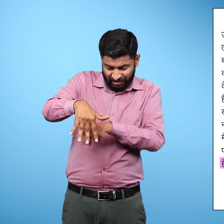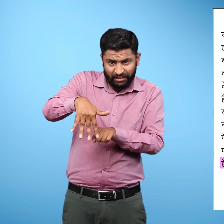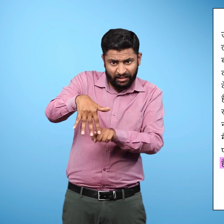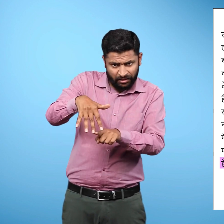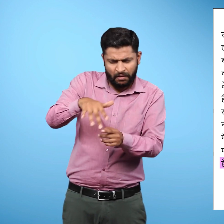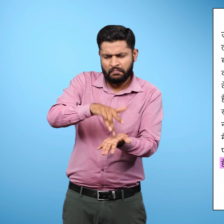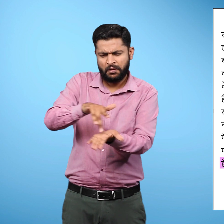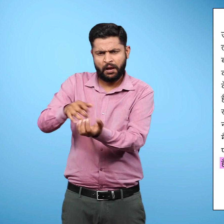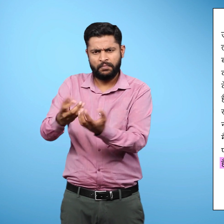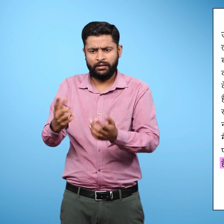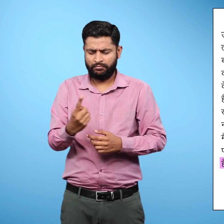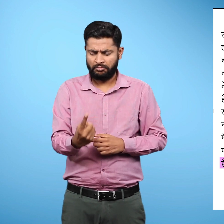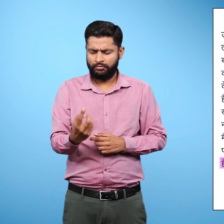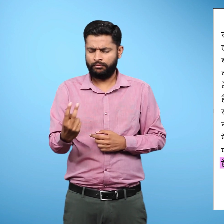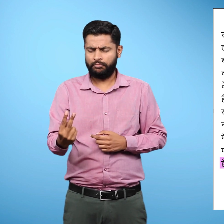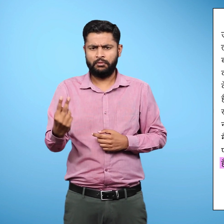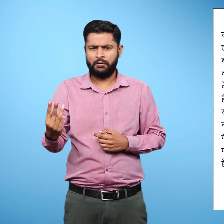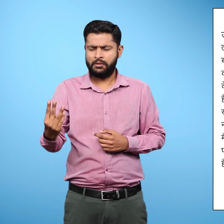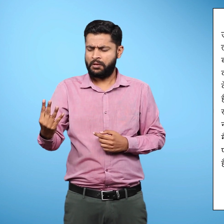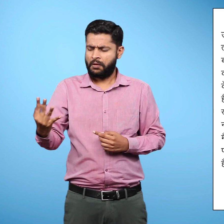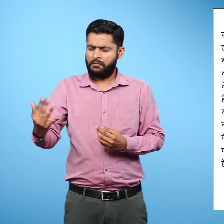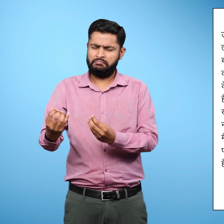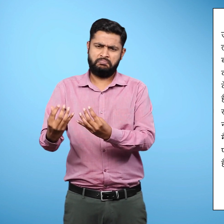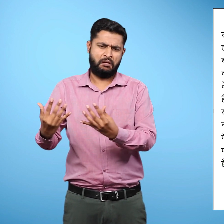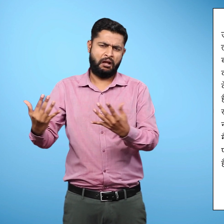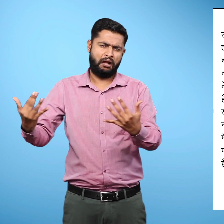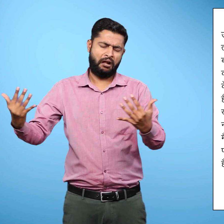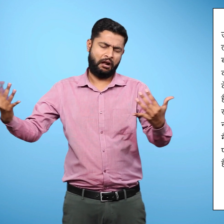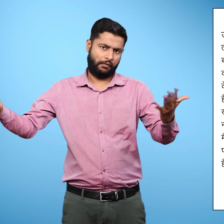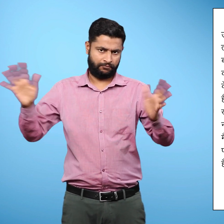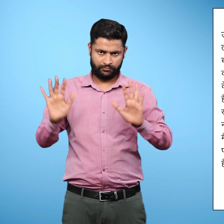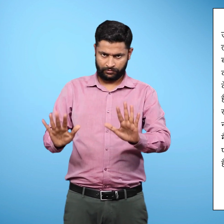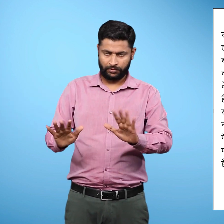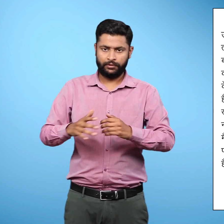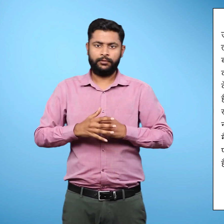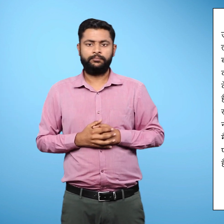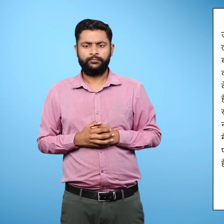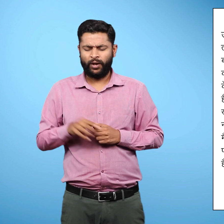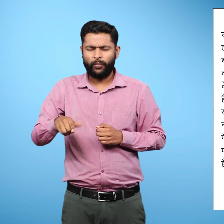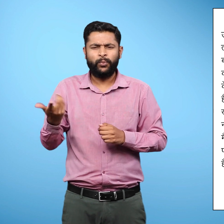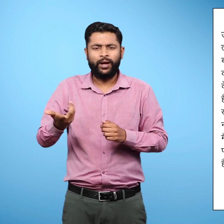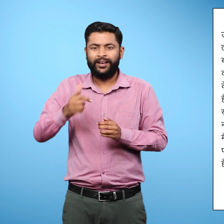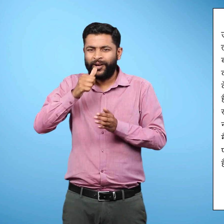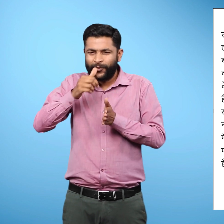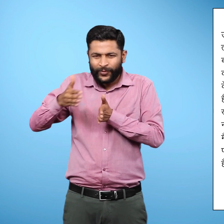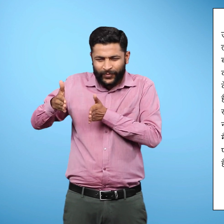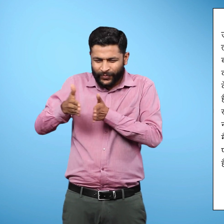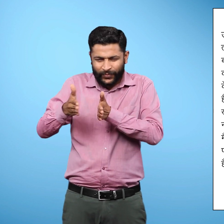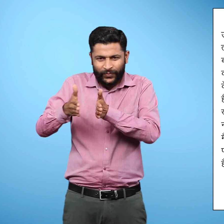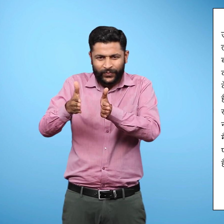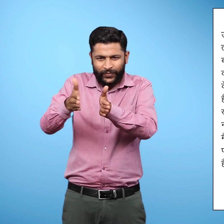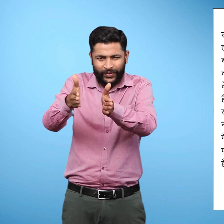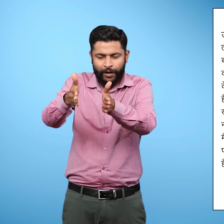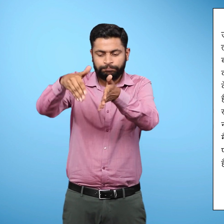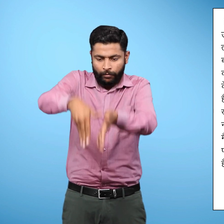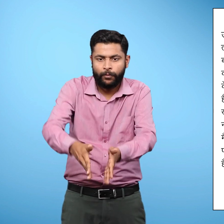हैं।